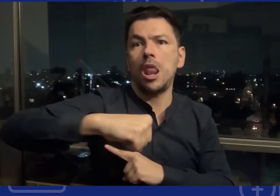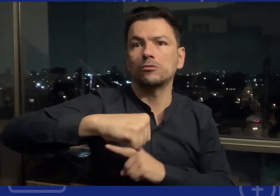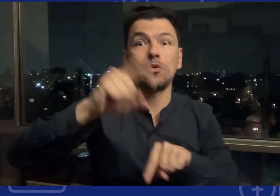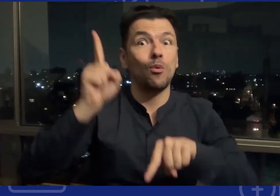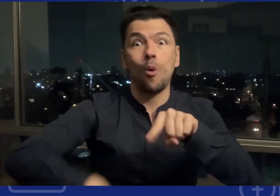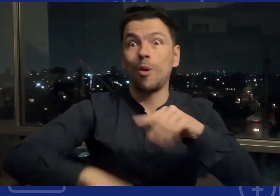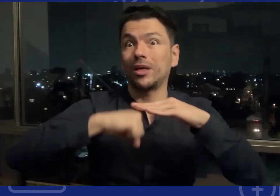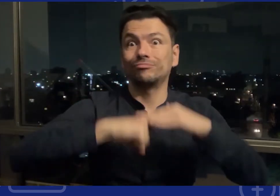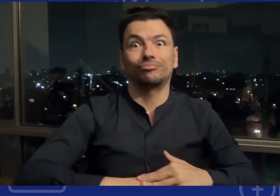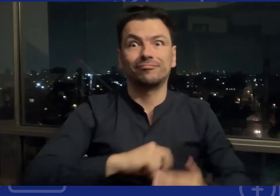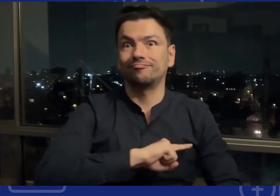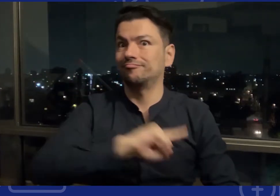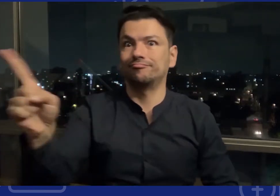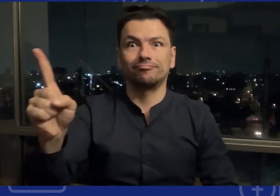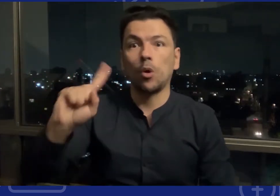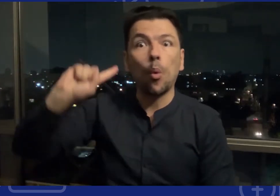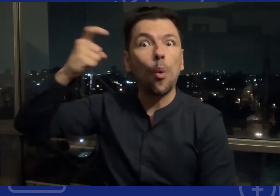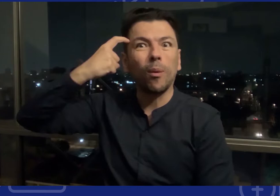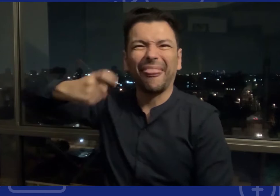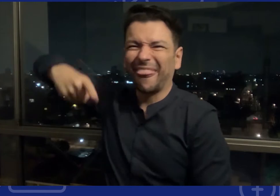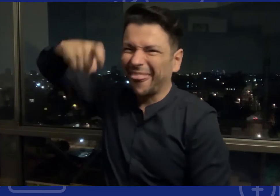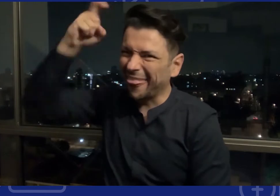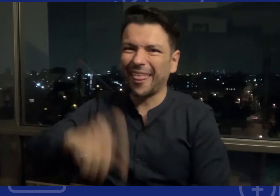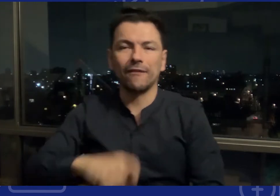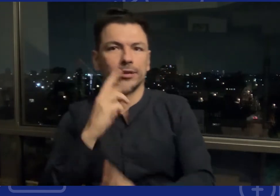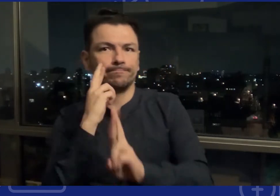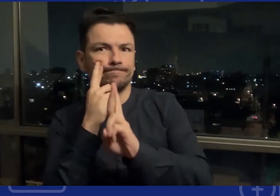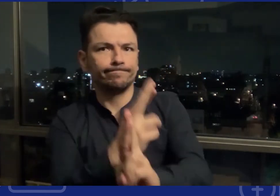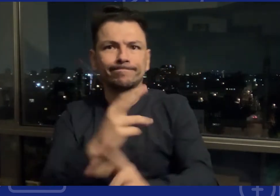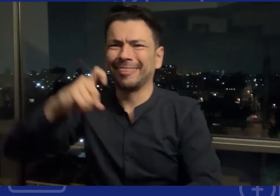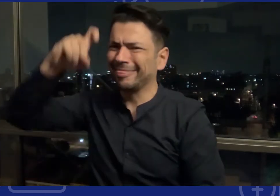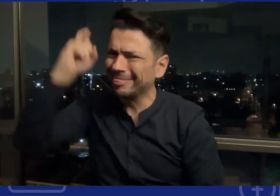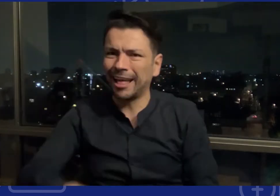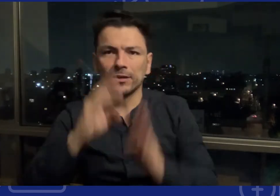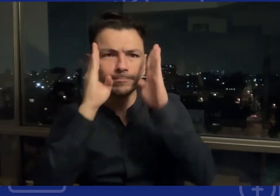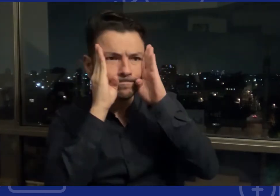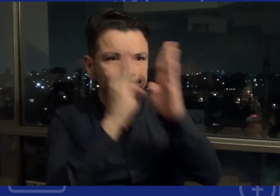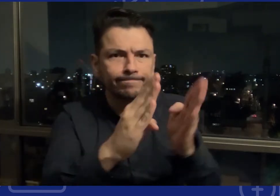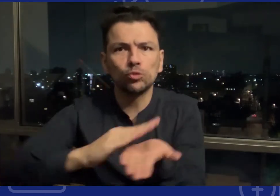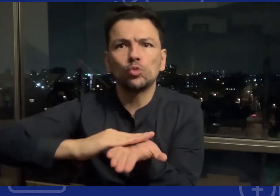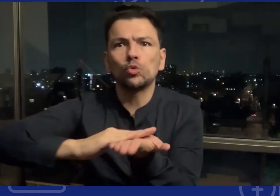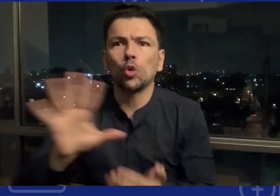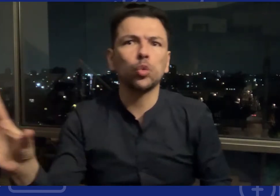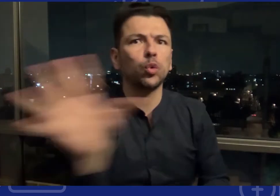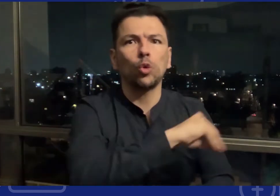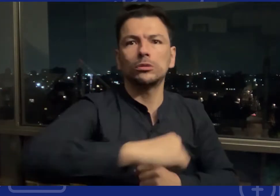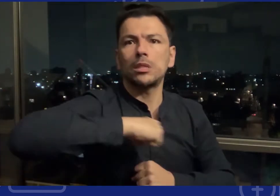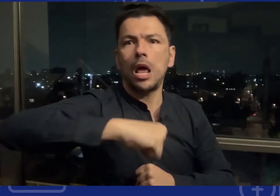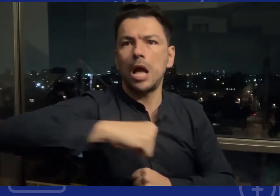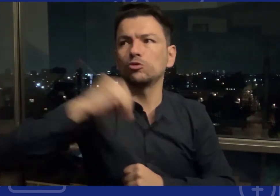Discapacidad en la cual se reconoce y se prohíbe todo tipo de discriminación por motivos de discapacidad